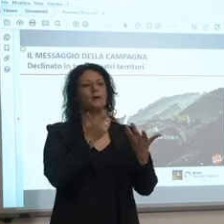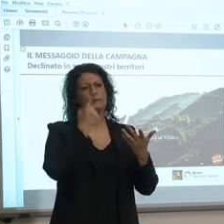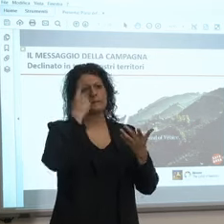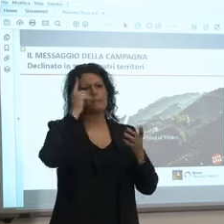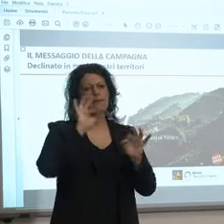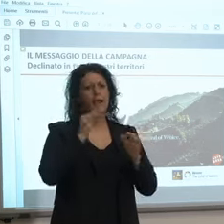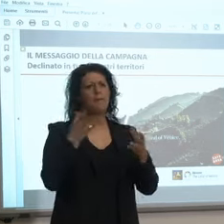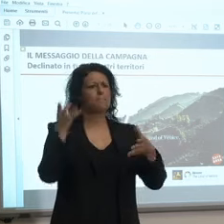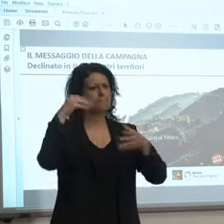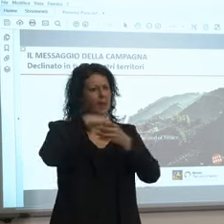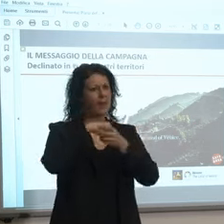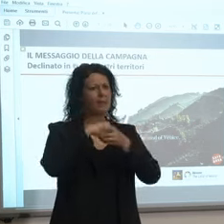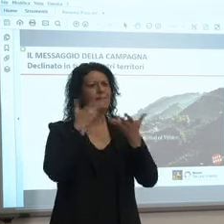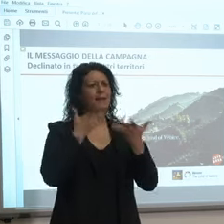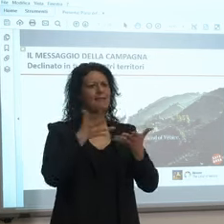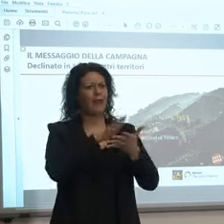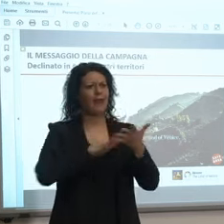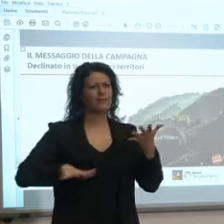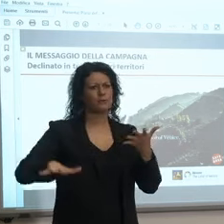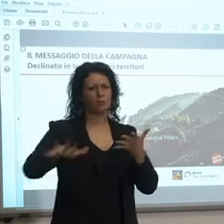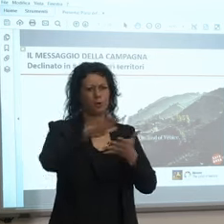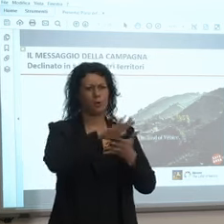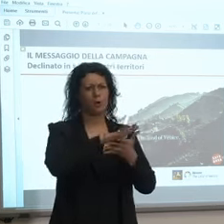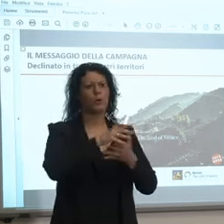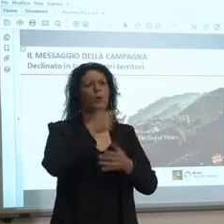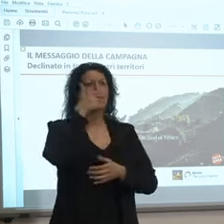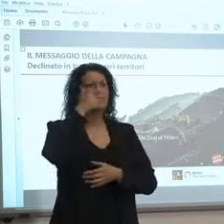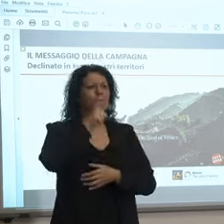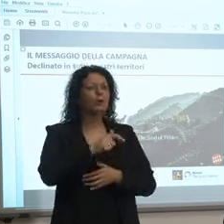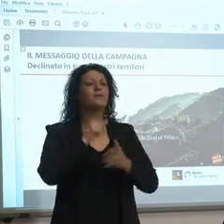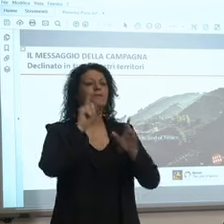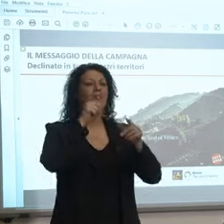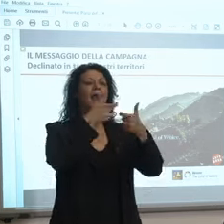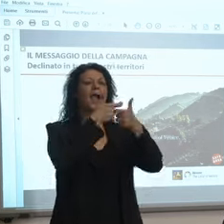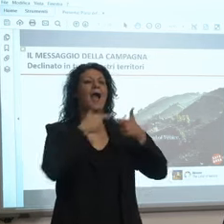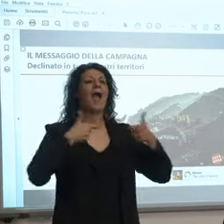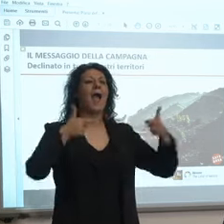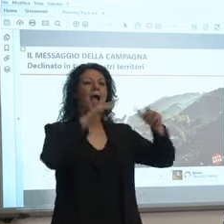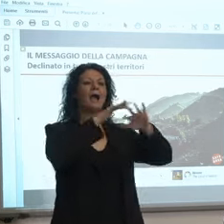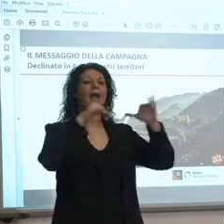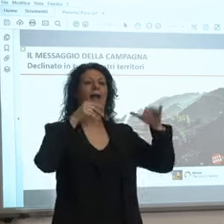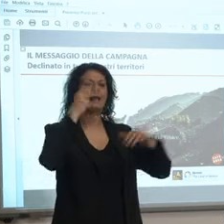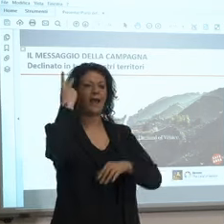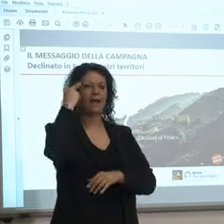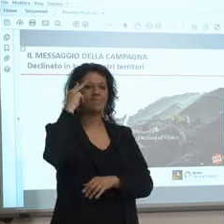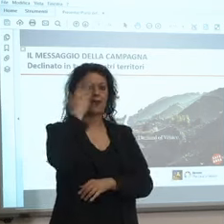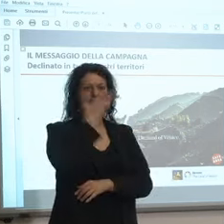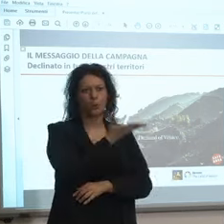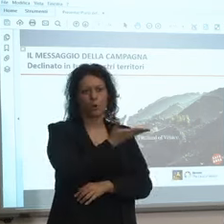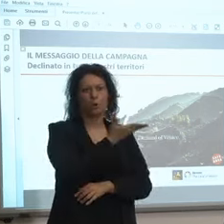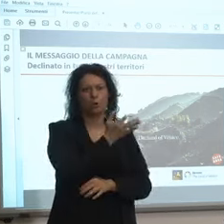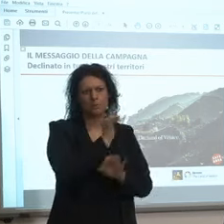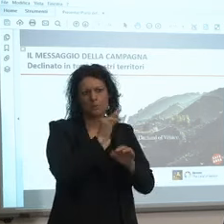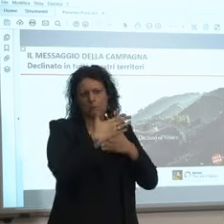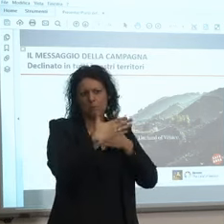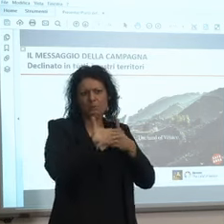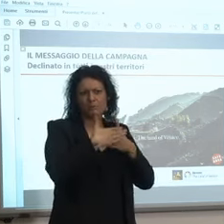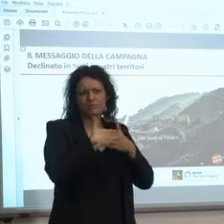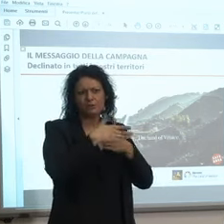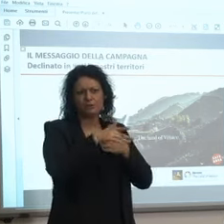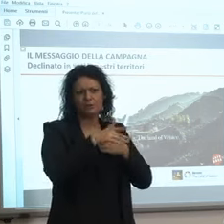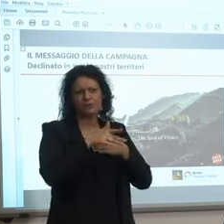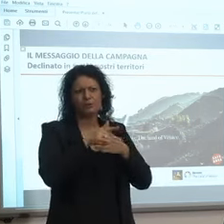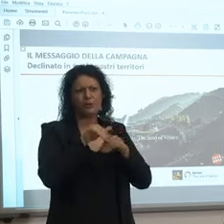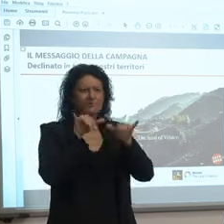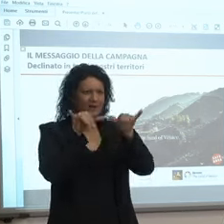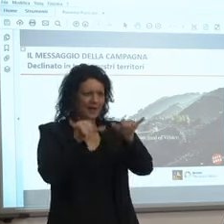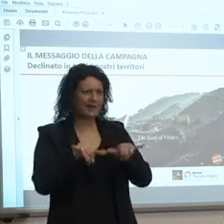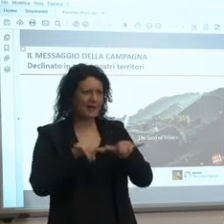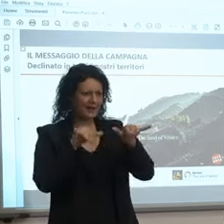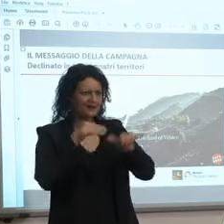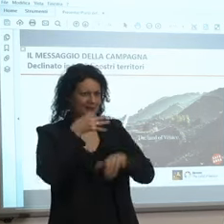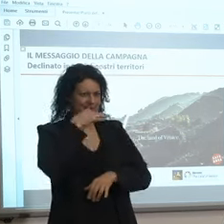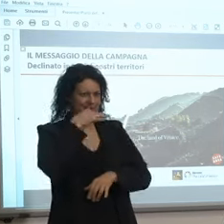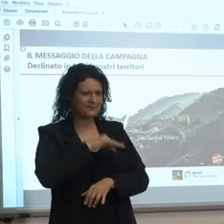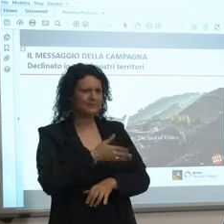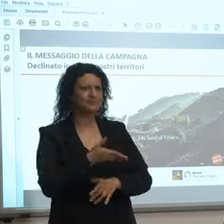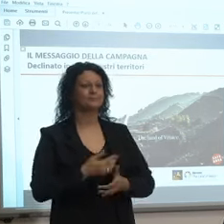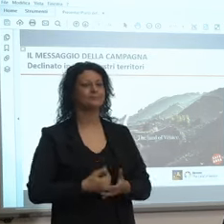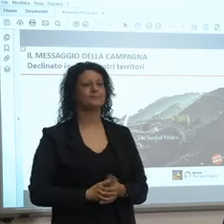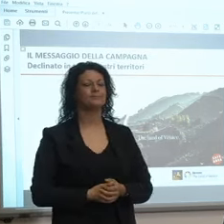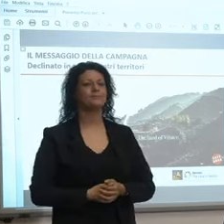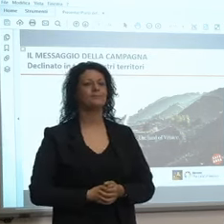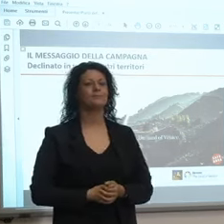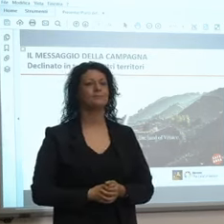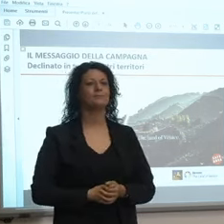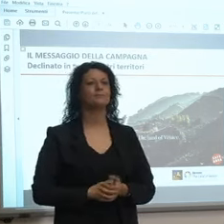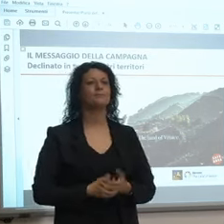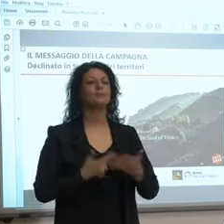perché hanno capito che possono vendere l'arena a Verona che è poco distante da Venezia tra l'altro tutte le città venete hanno una via inserita